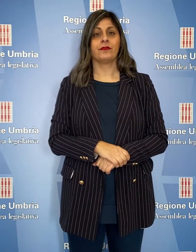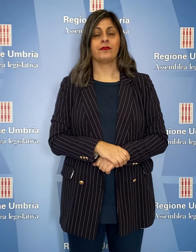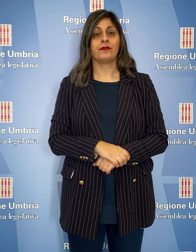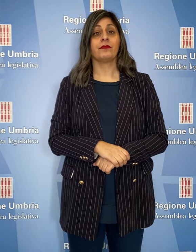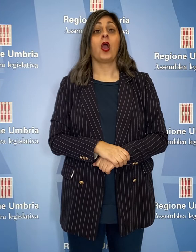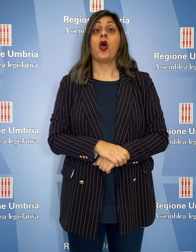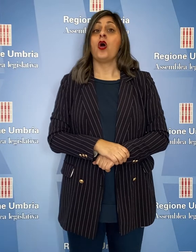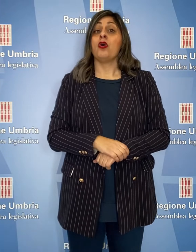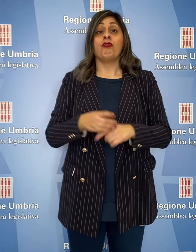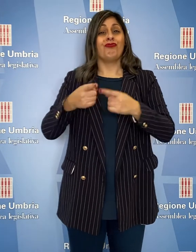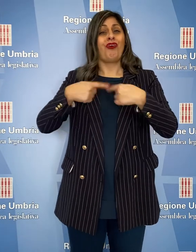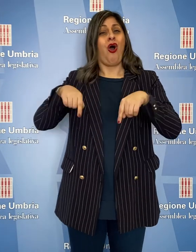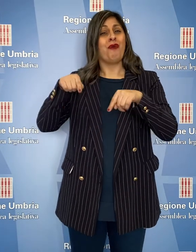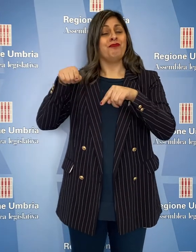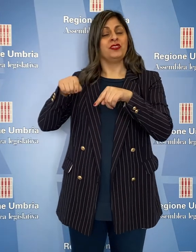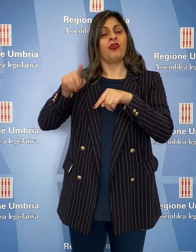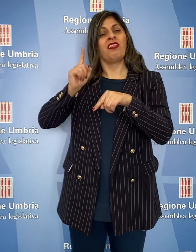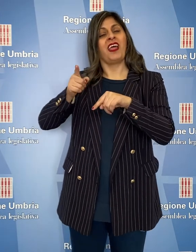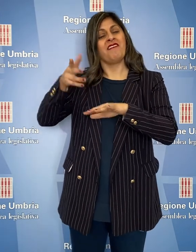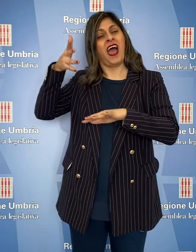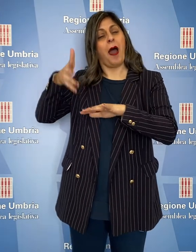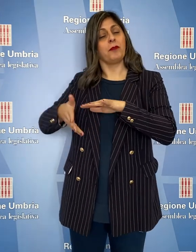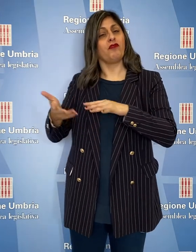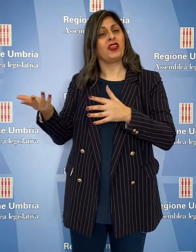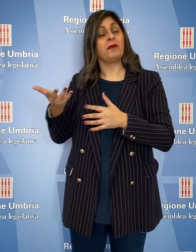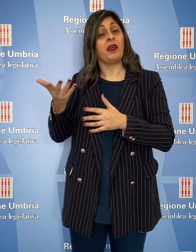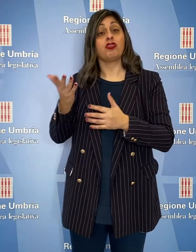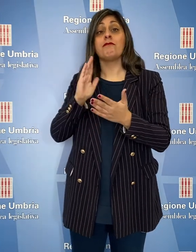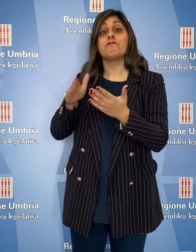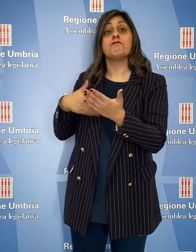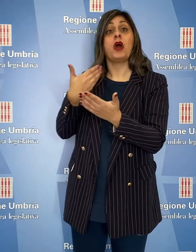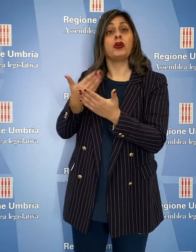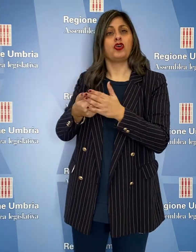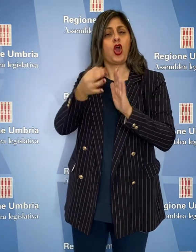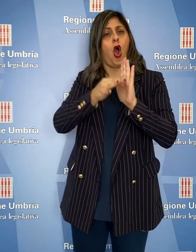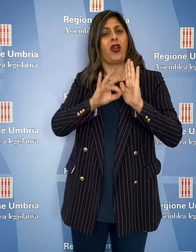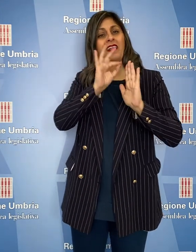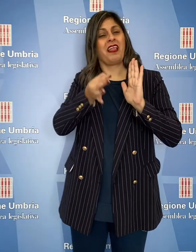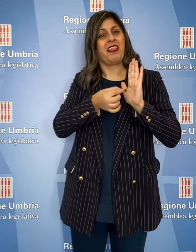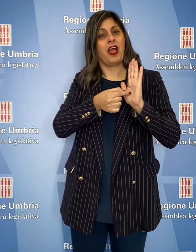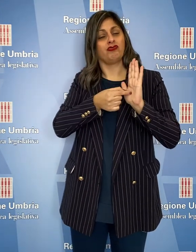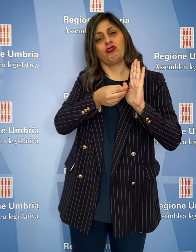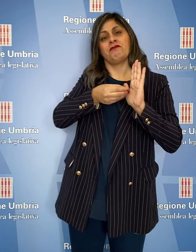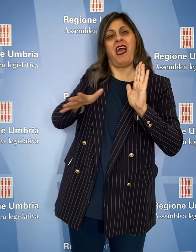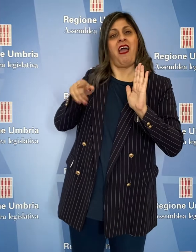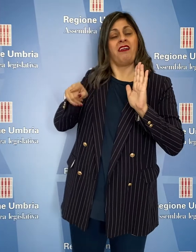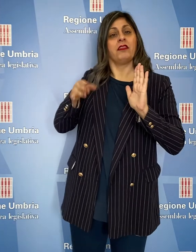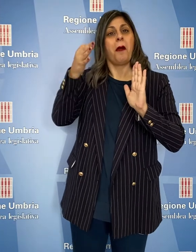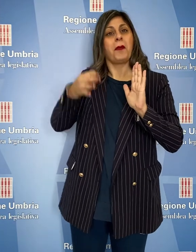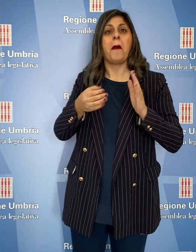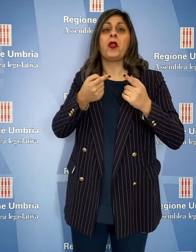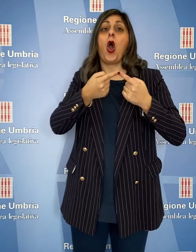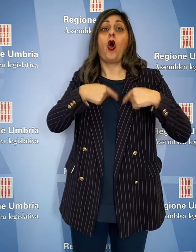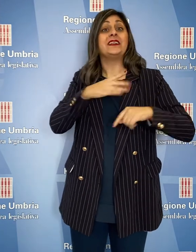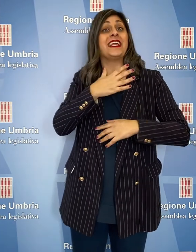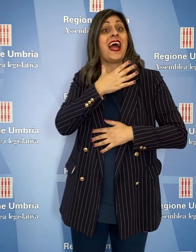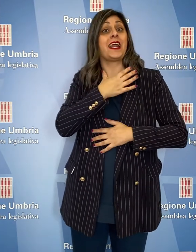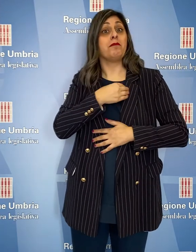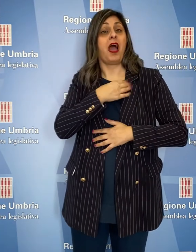Verrà invece approfondita in commissione la mozione all'ordine del giorno con cui il